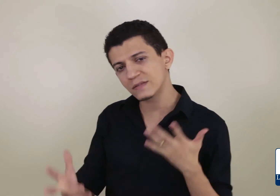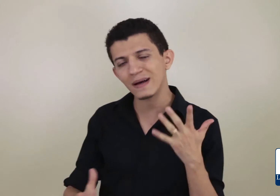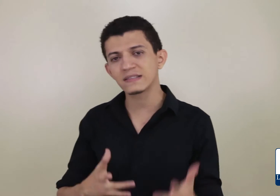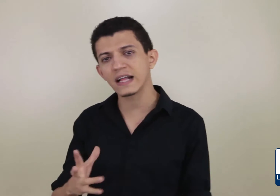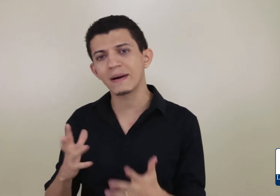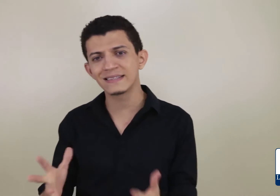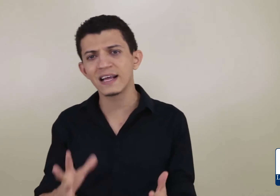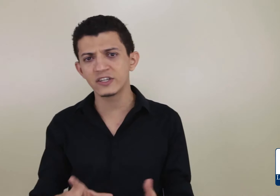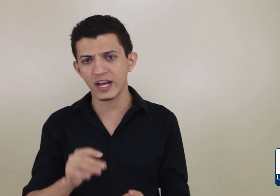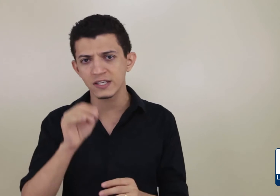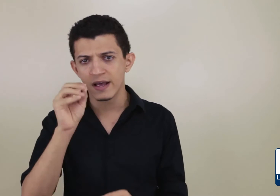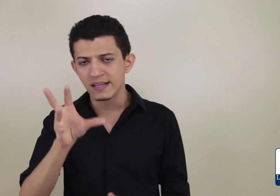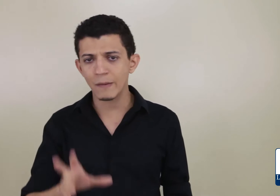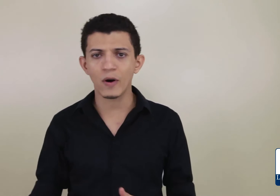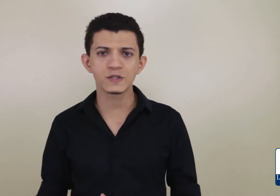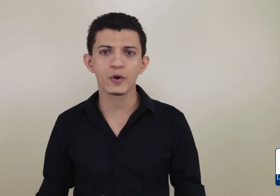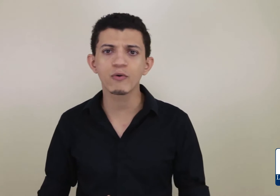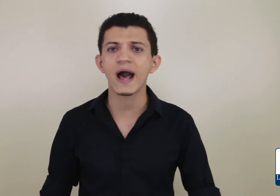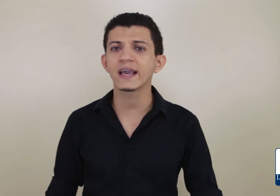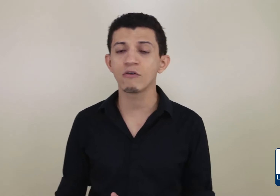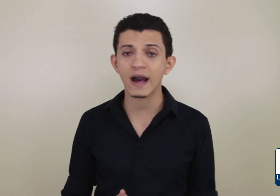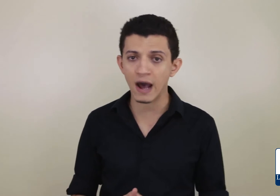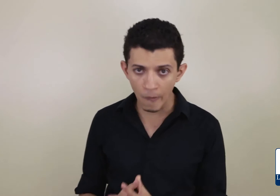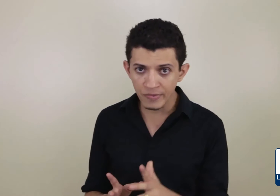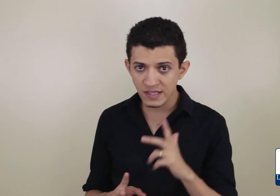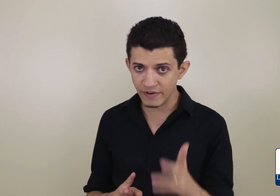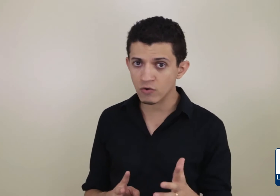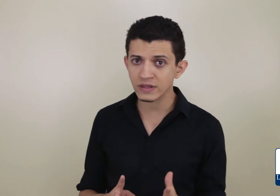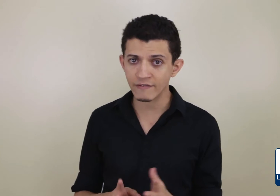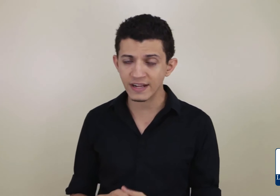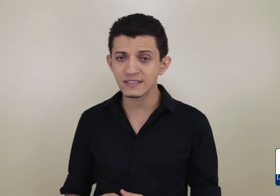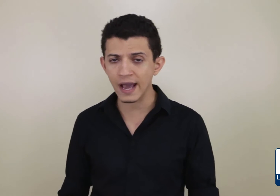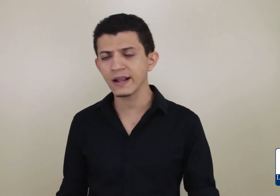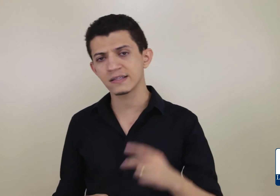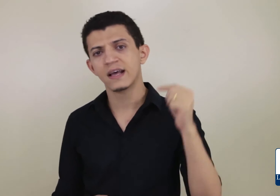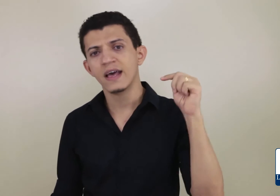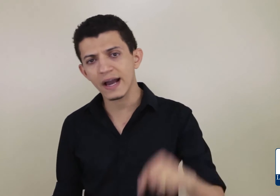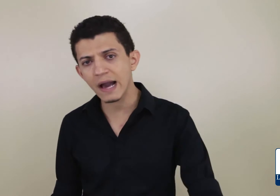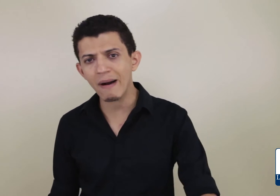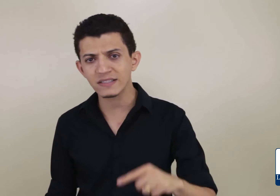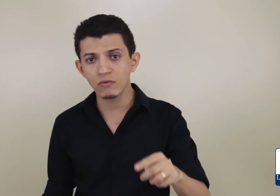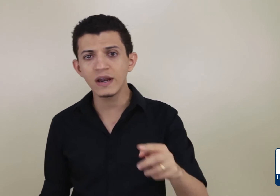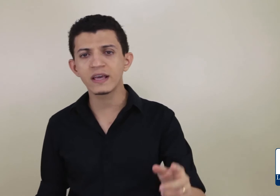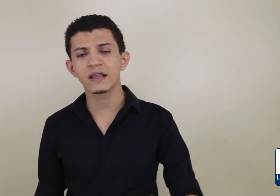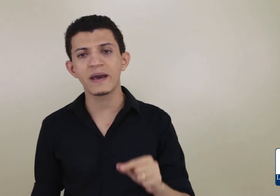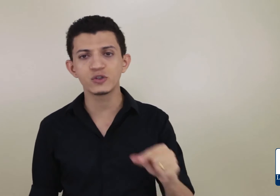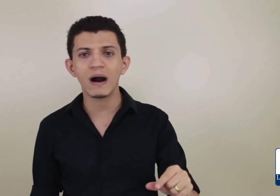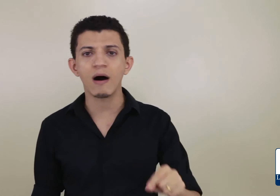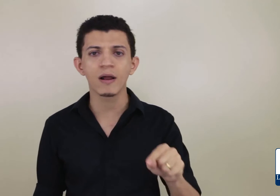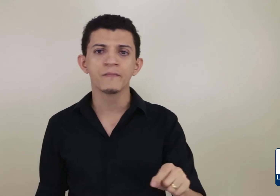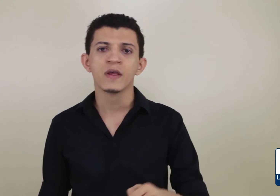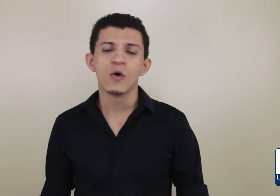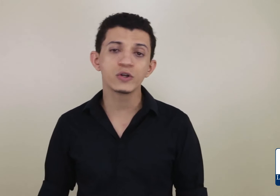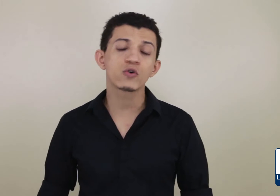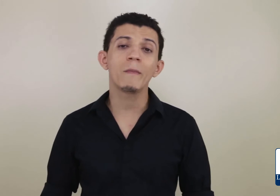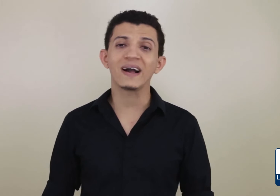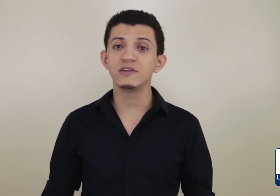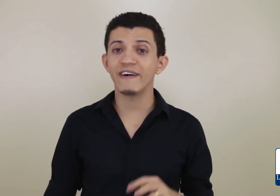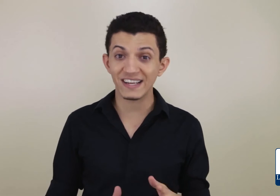espaçada, mais inteligente. Você pode procurar aqui no canal. Você vai encontrar várias técnicas. E aqui abaixo tem um link também de uma aula, onde eu compartilho várias